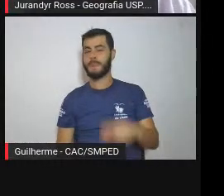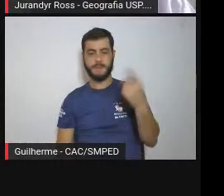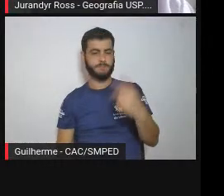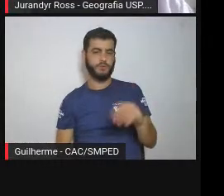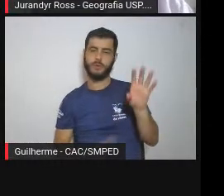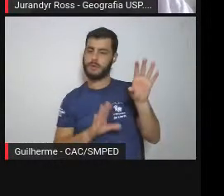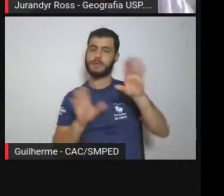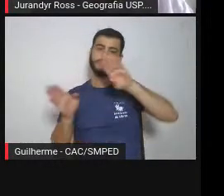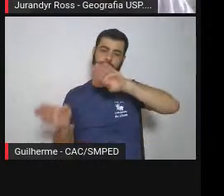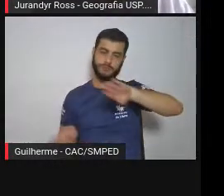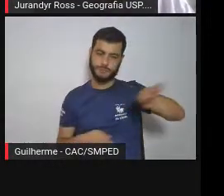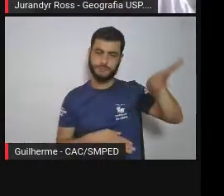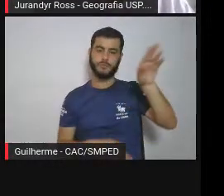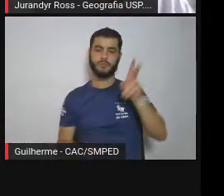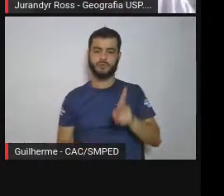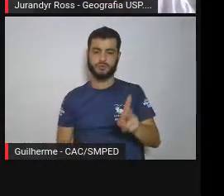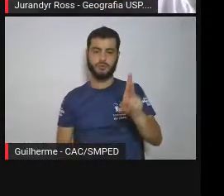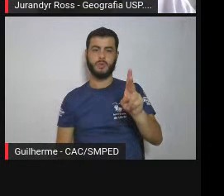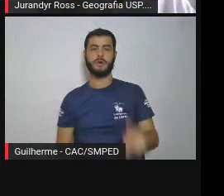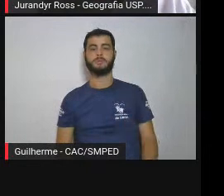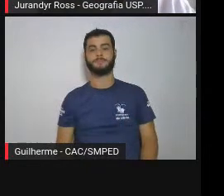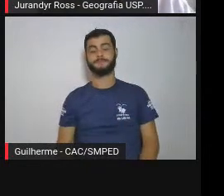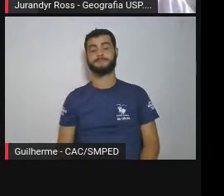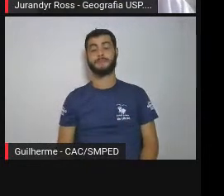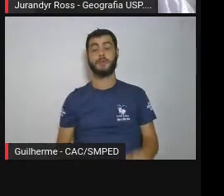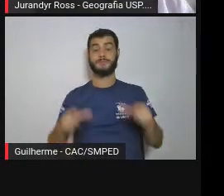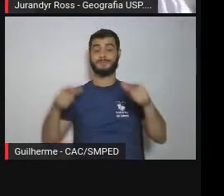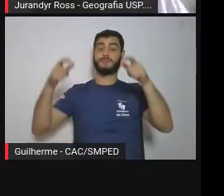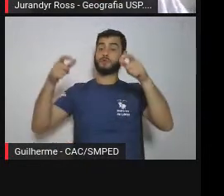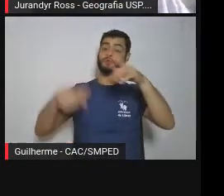Então, as paisagens naturais elas se